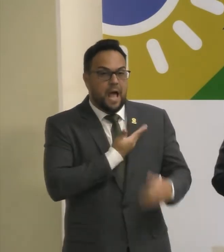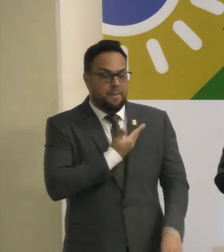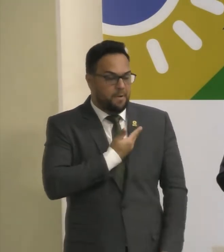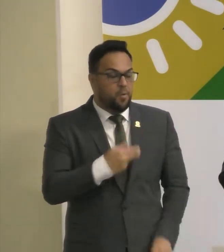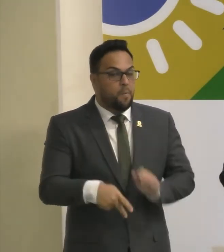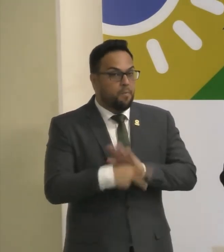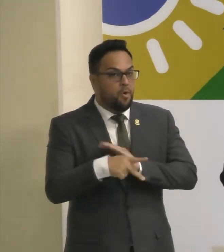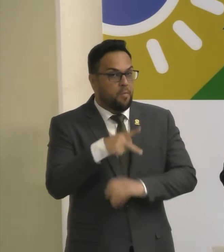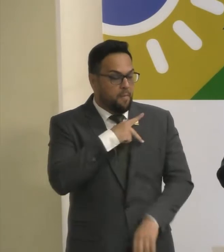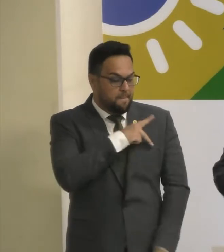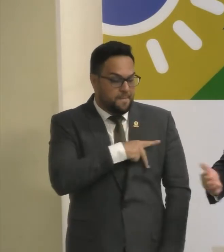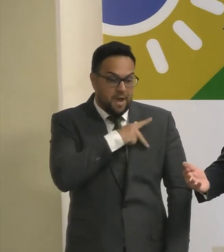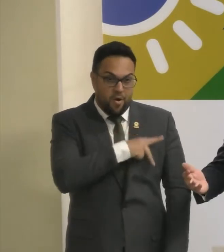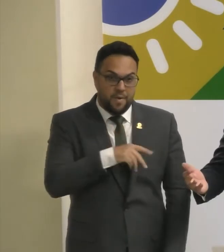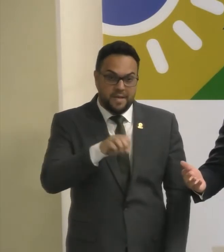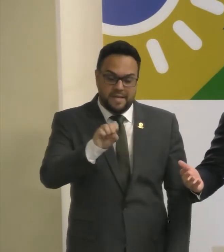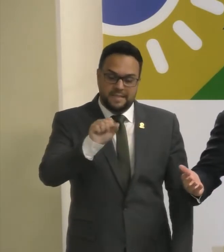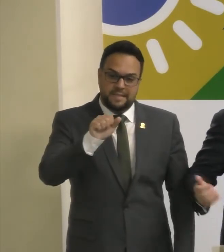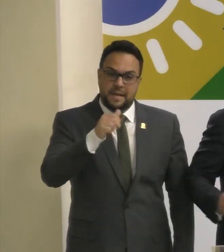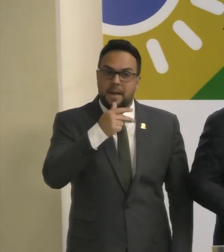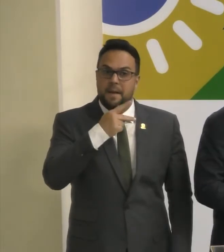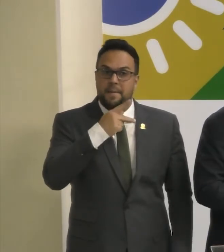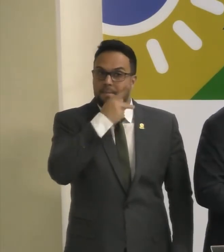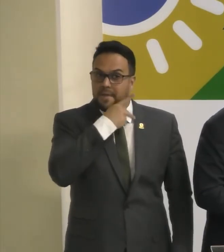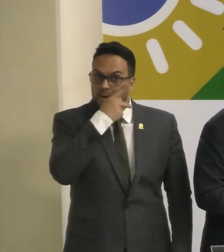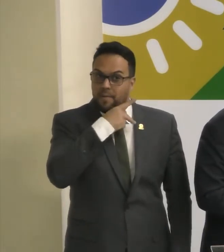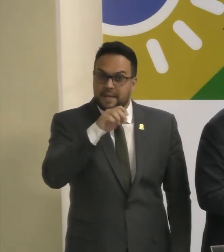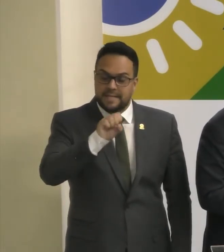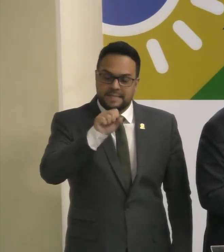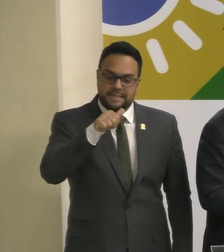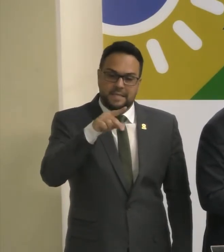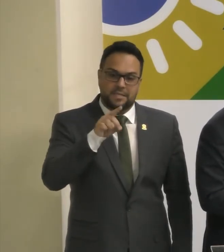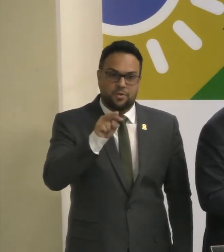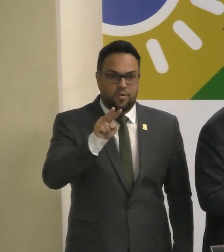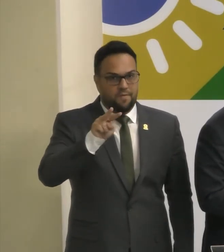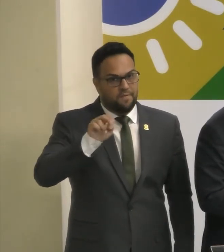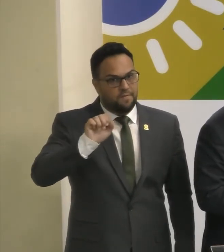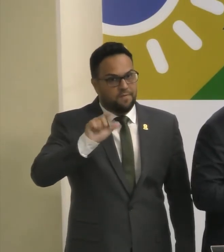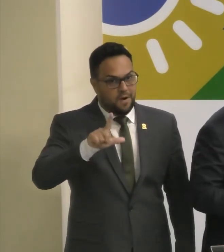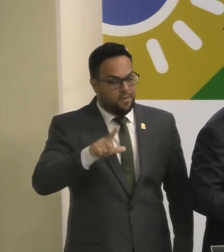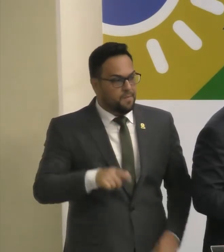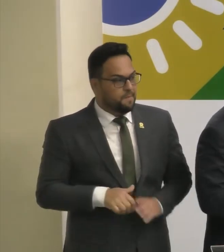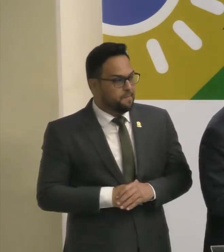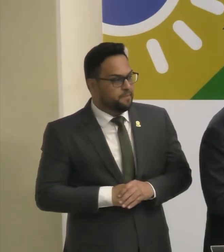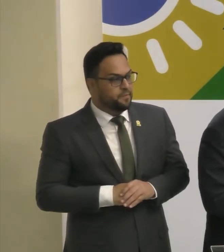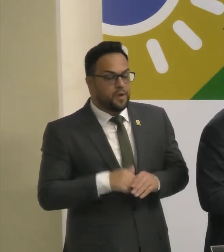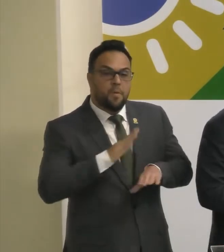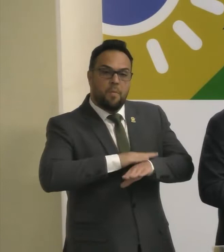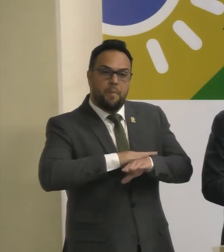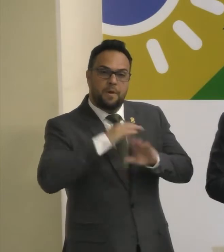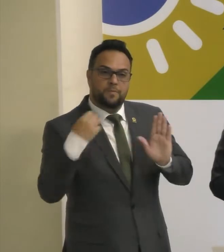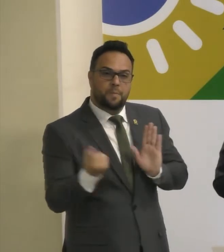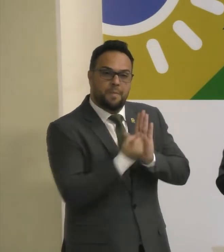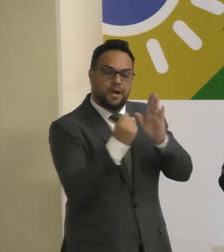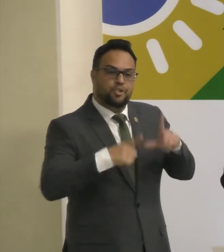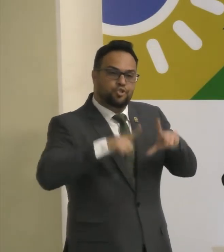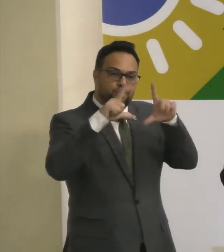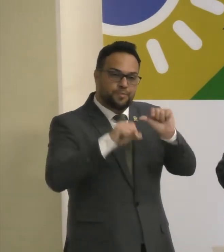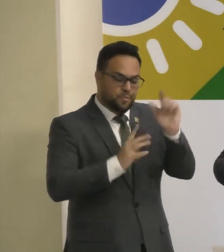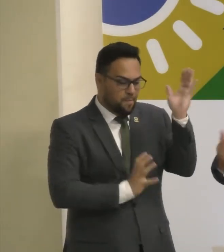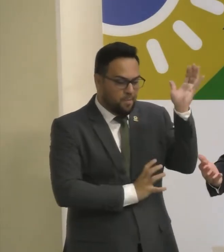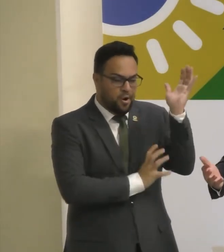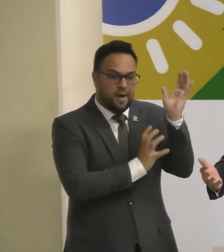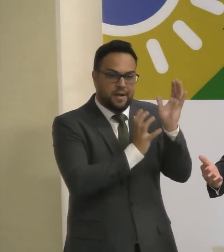amigo, doutor Sandoval. E eu fico feliz que veio o Piauí como protagonista, Sandoval, de um momento que marca a redução da nossa burocracia.